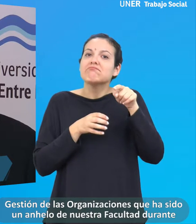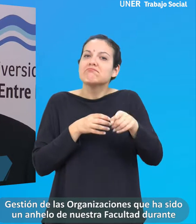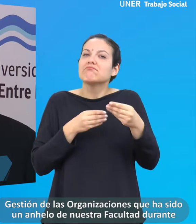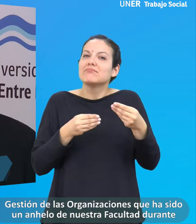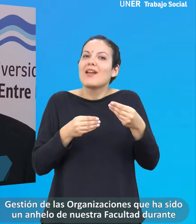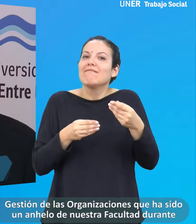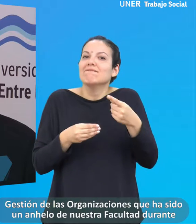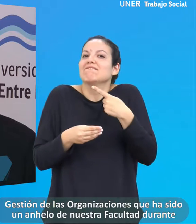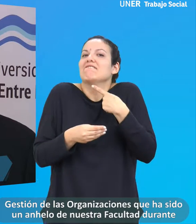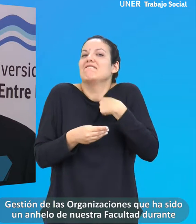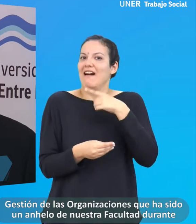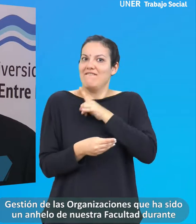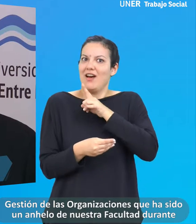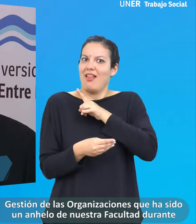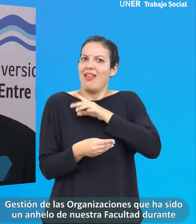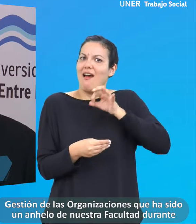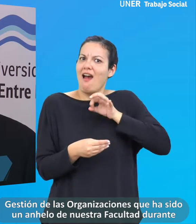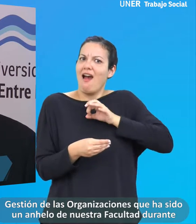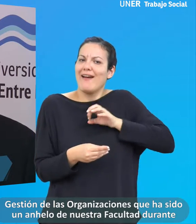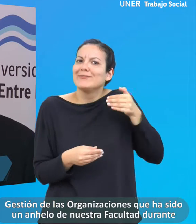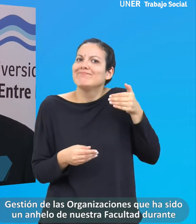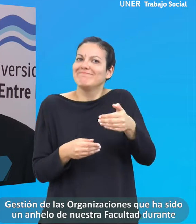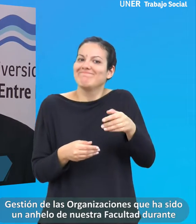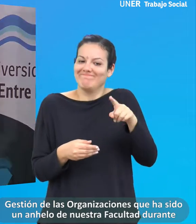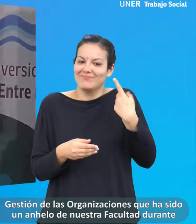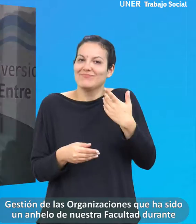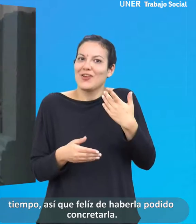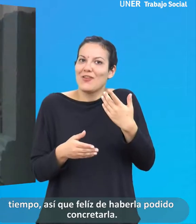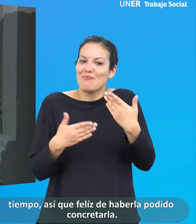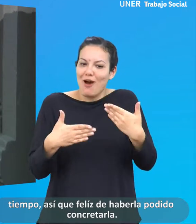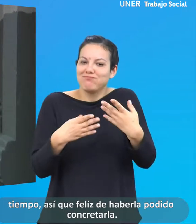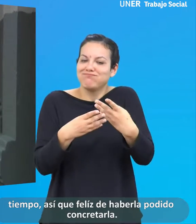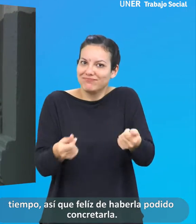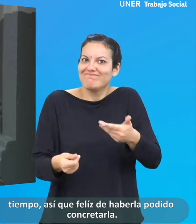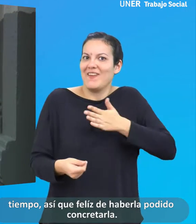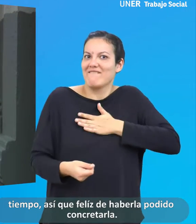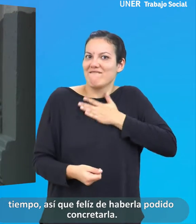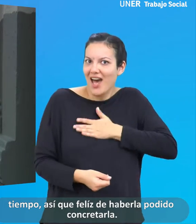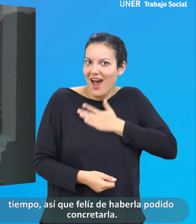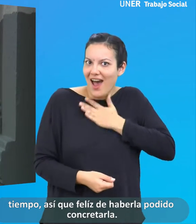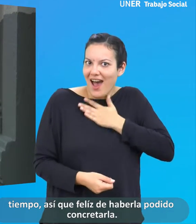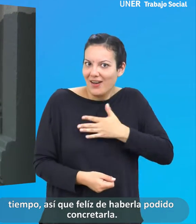que ha sido un anhelo de nuestra facultad durante mucho tiempo, así que felices de haber podido concretarla.